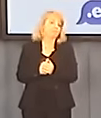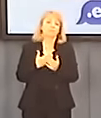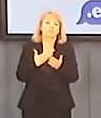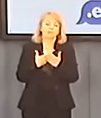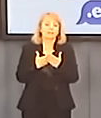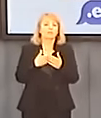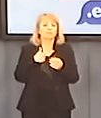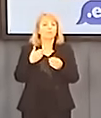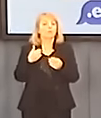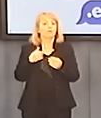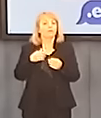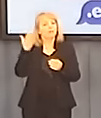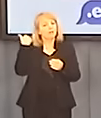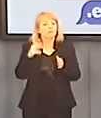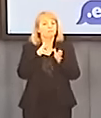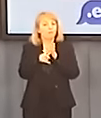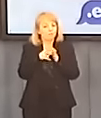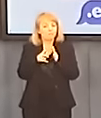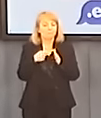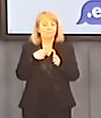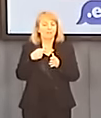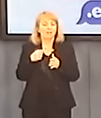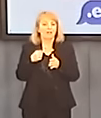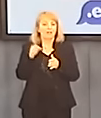misji powiedziano by, że niezły burdel macie w tym archeo.